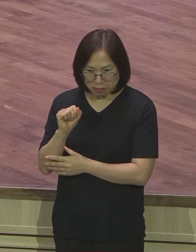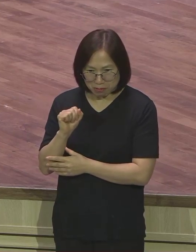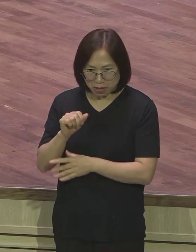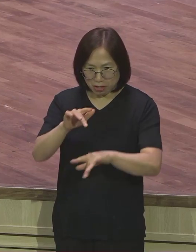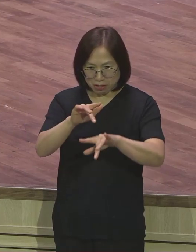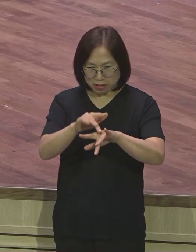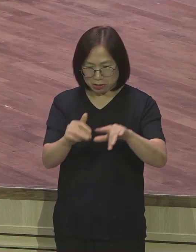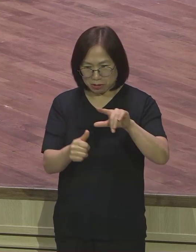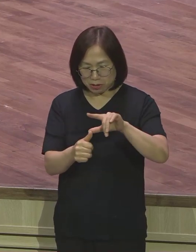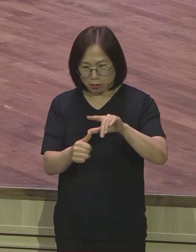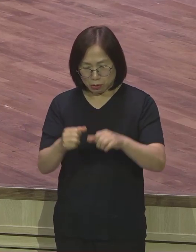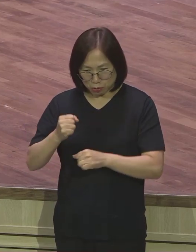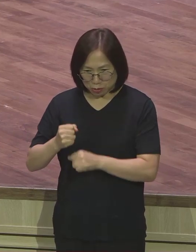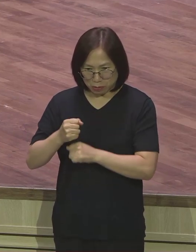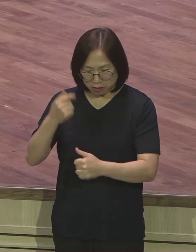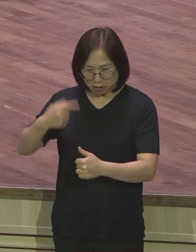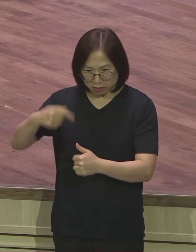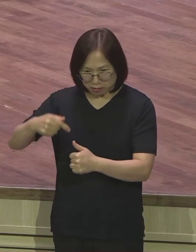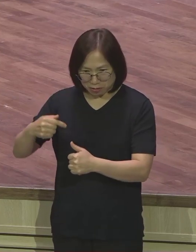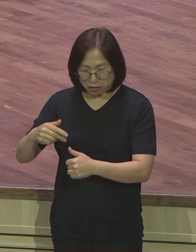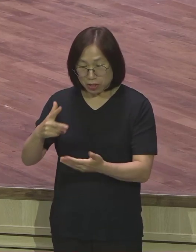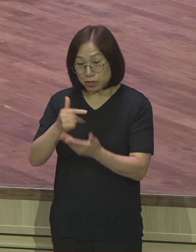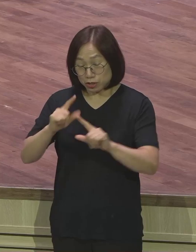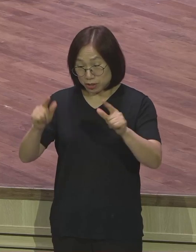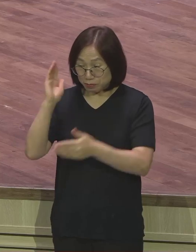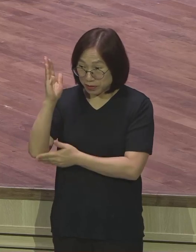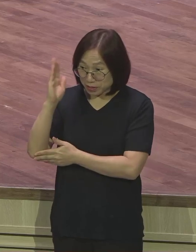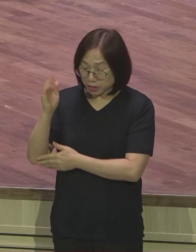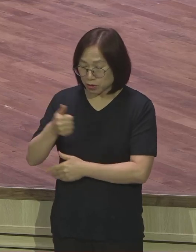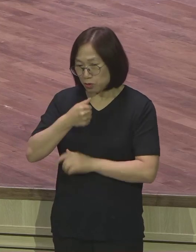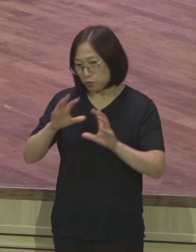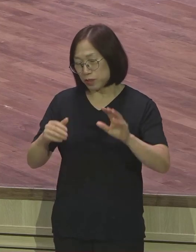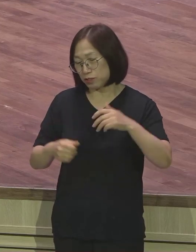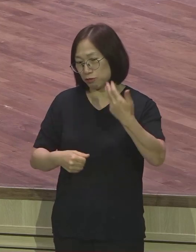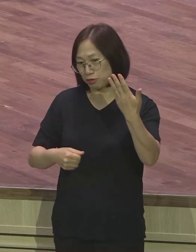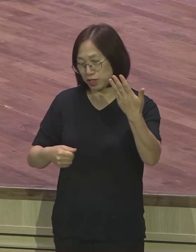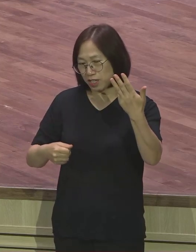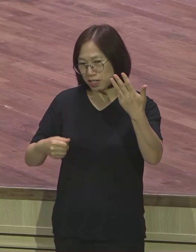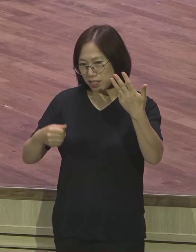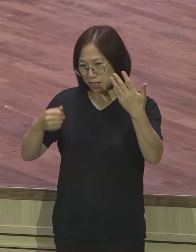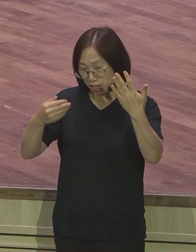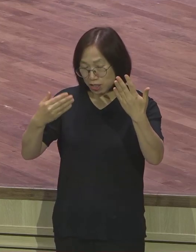그런데 그 주간 강단 말씀이 뭐였냐면요. 로마서 9장 6절에서 13절 하나님의 절대주권